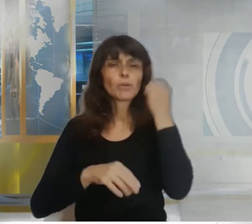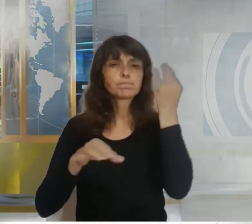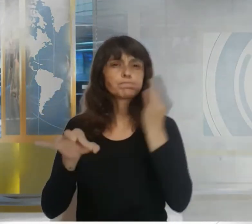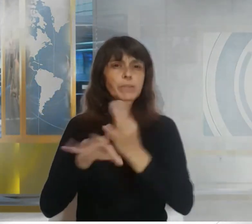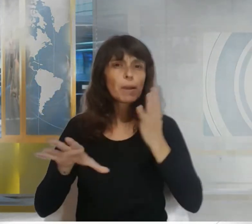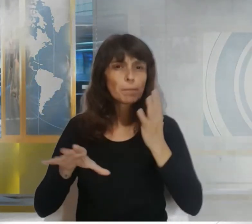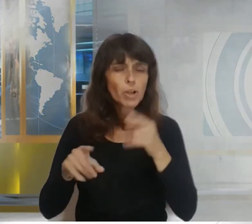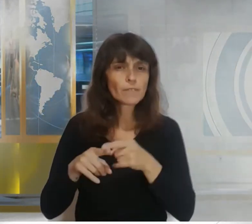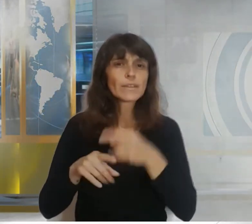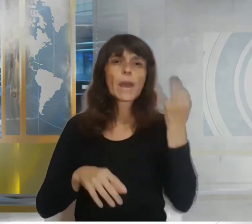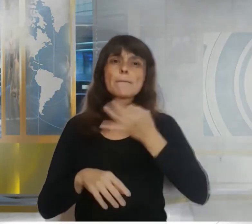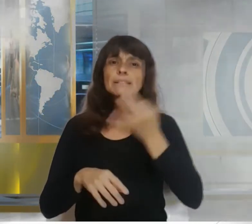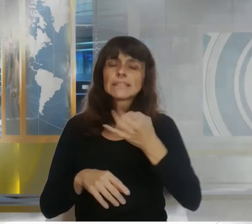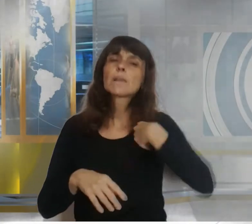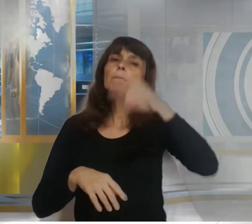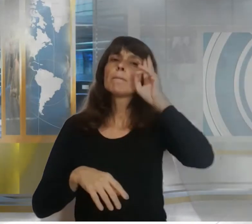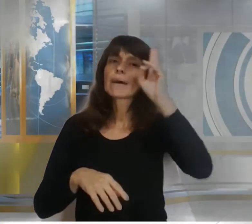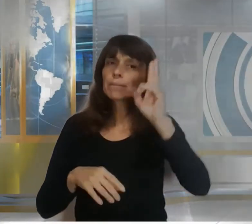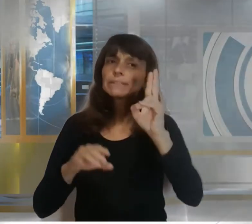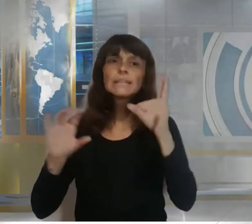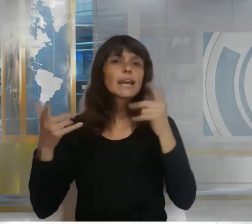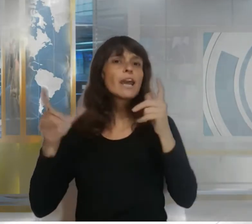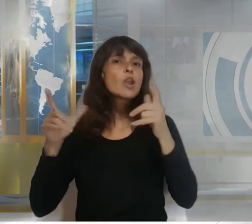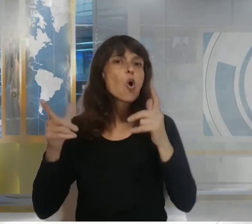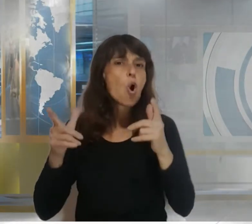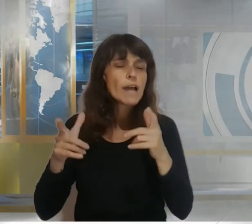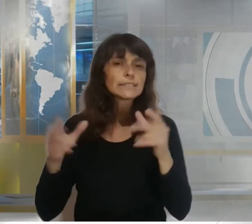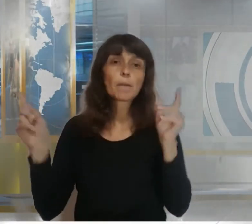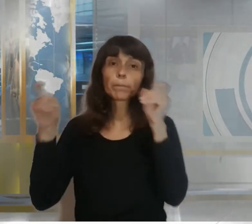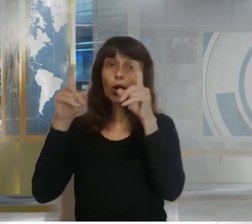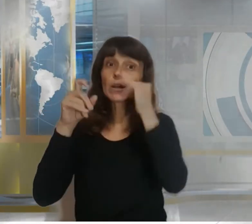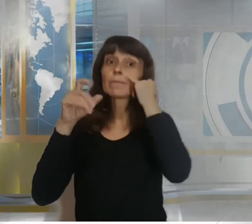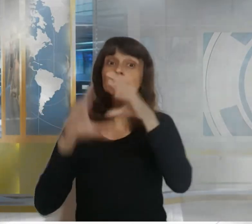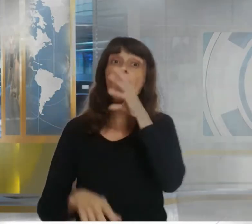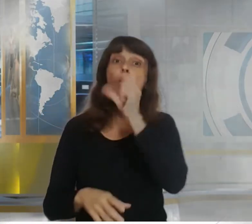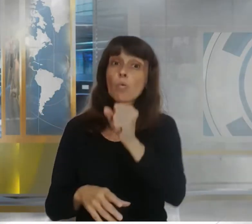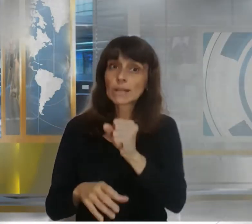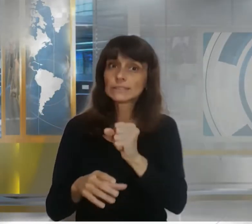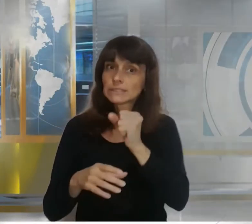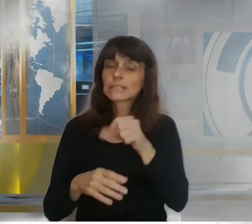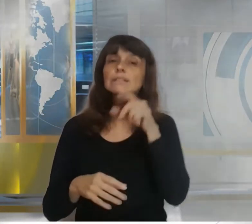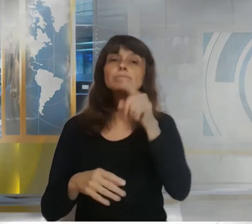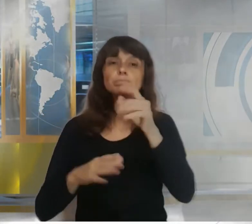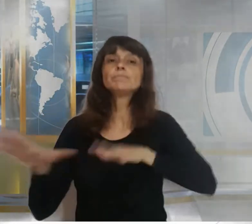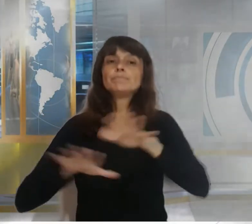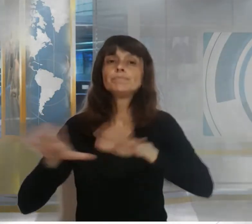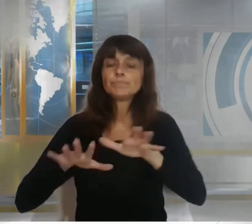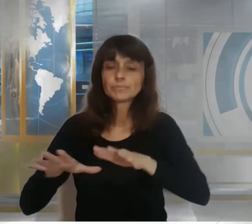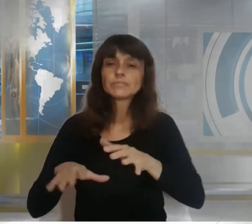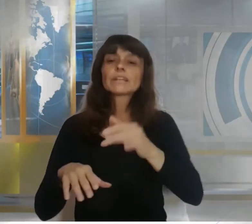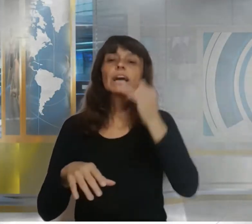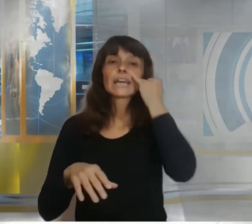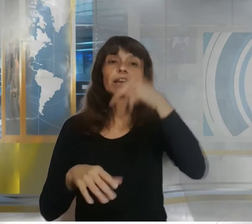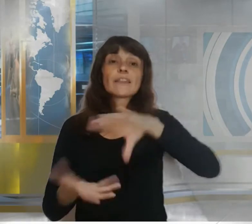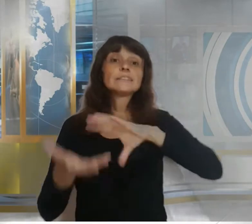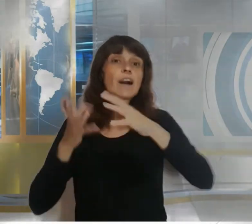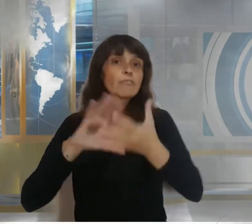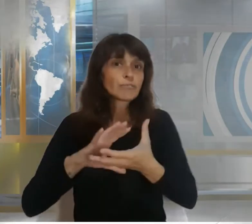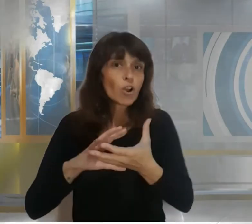sismo resistente y eso ha permitido soportar de una manera distinta habiendo sido una